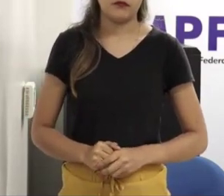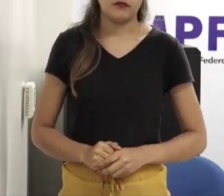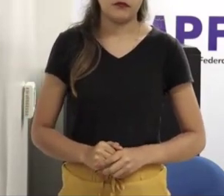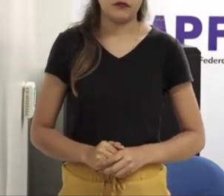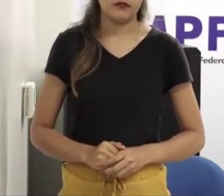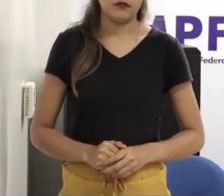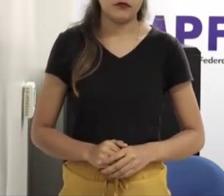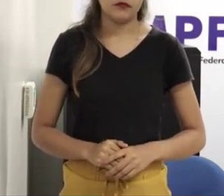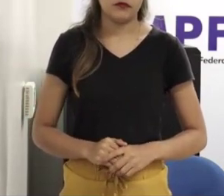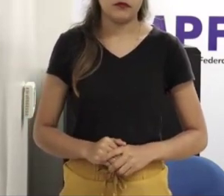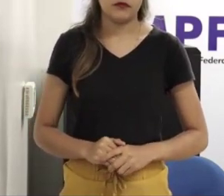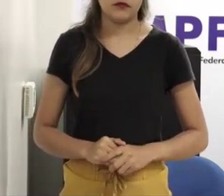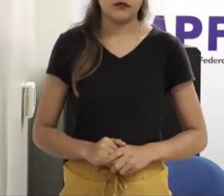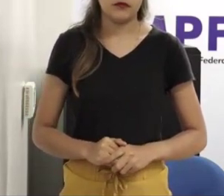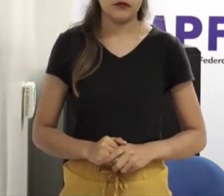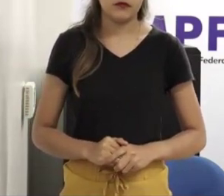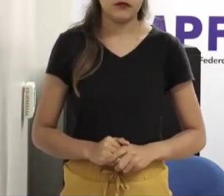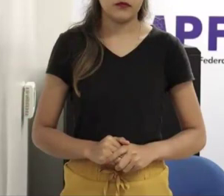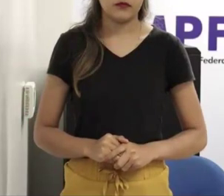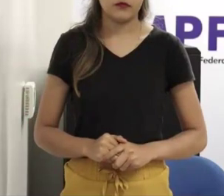uma denúncia pode agravar